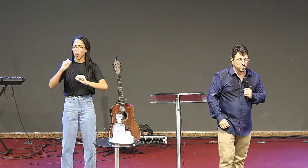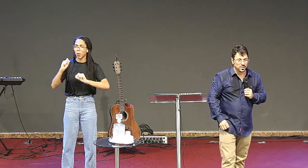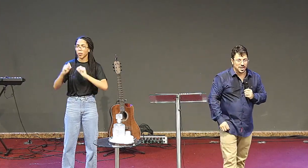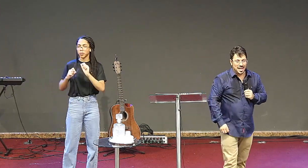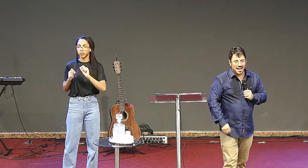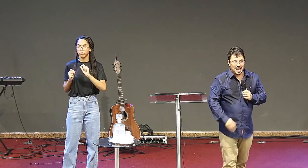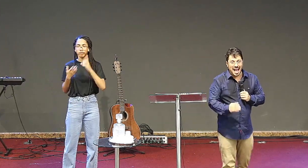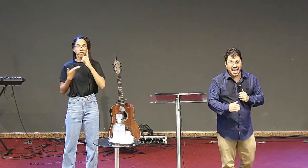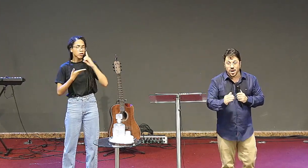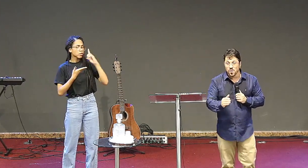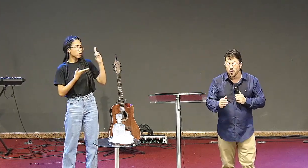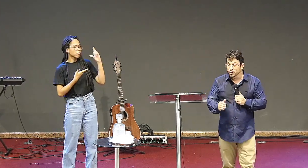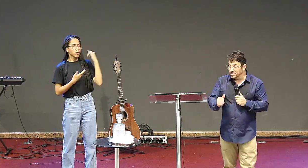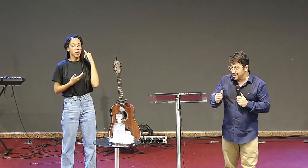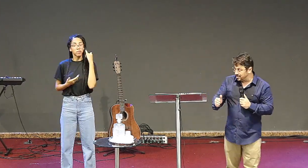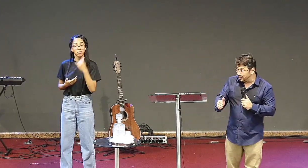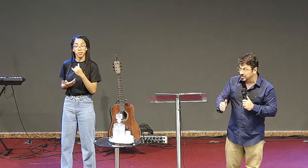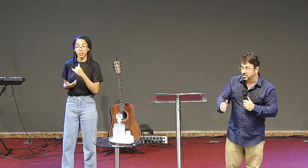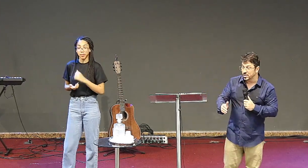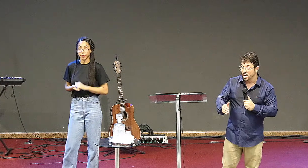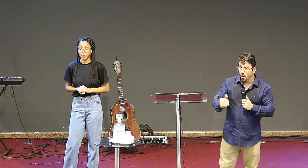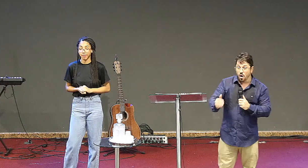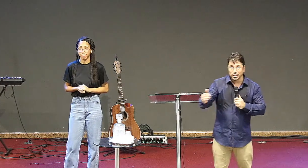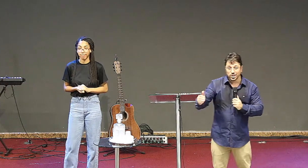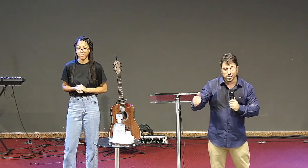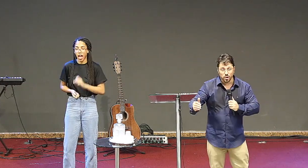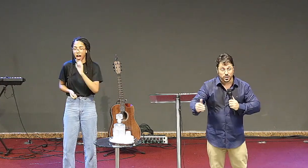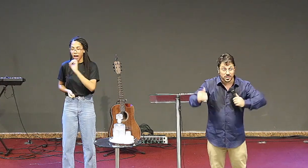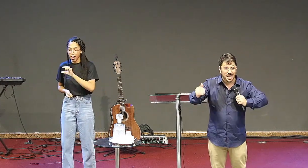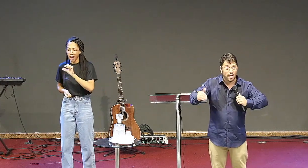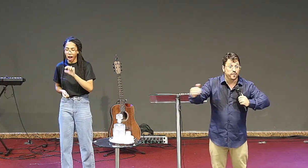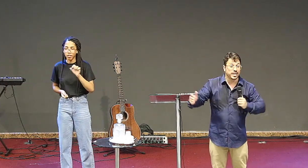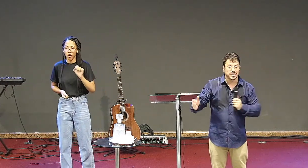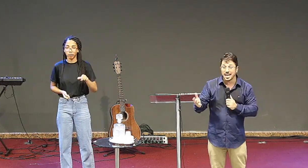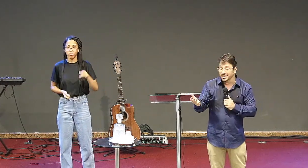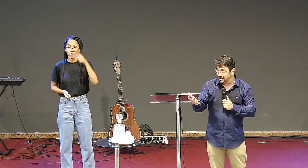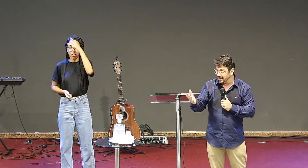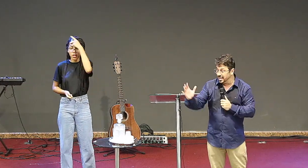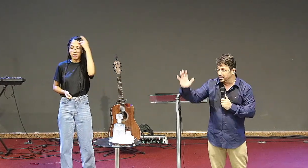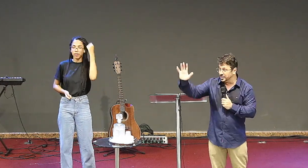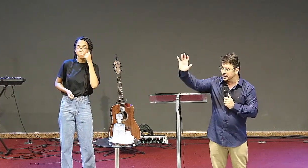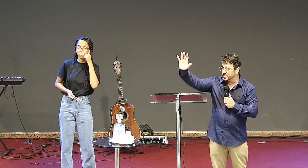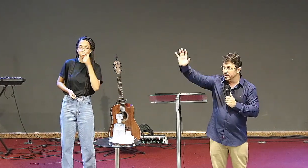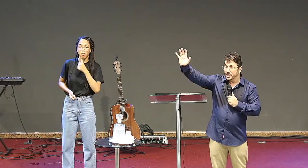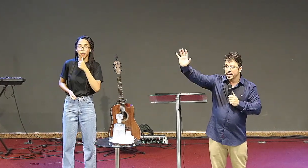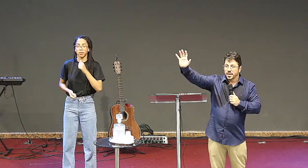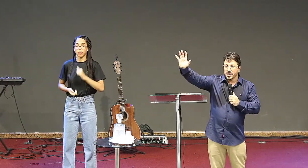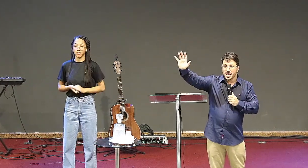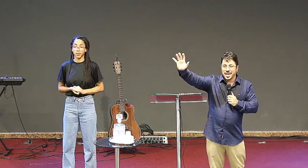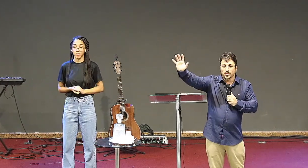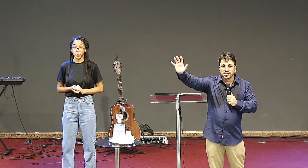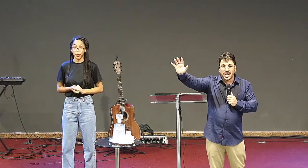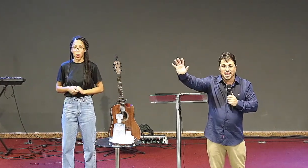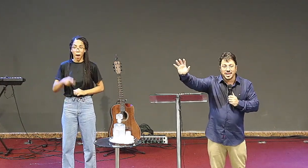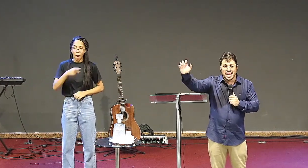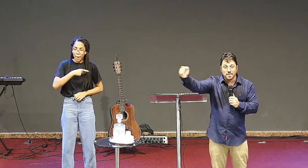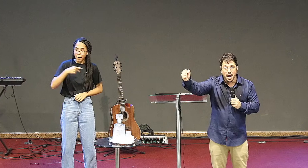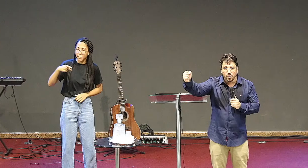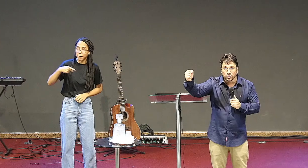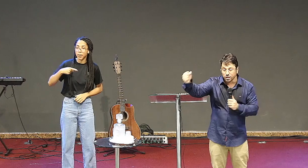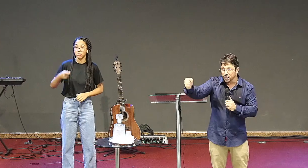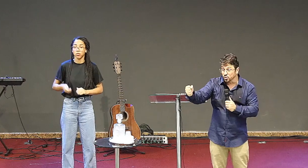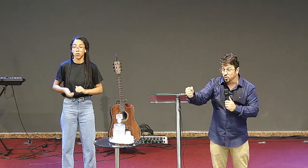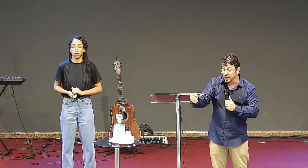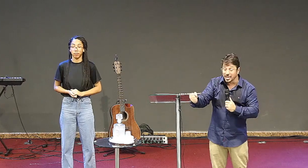irmãos? Cada um desses homens de Deus que estavam à frente dessas igrejas era uma estrela na